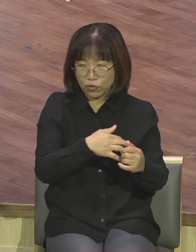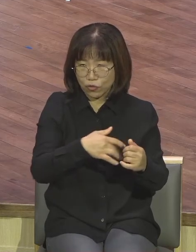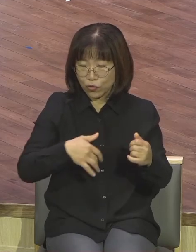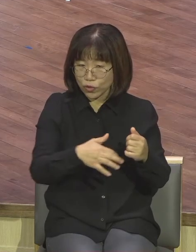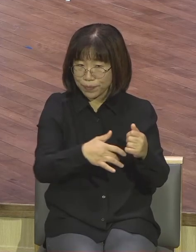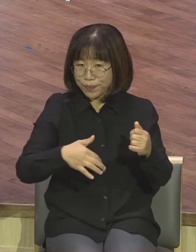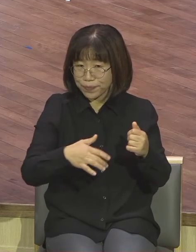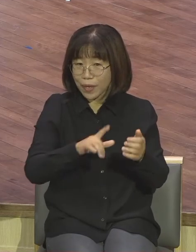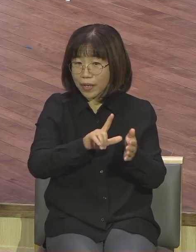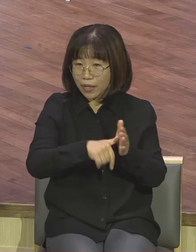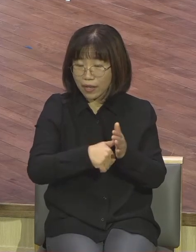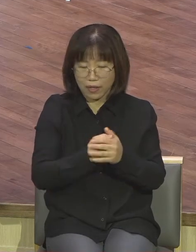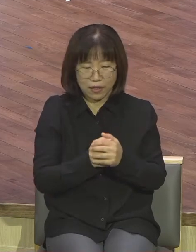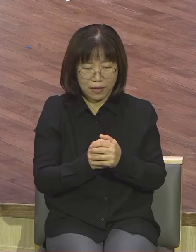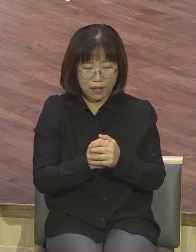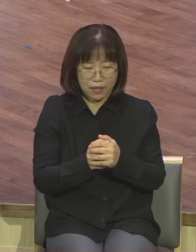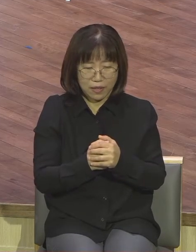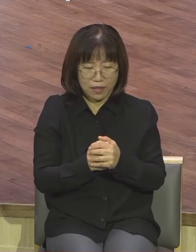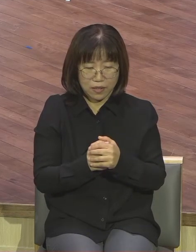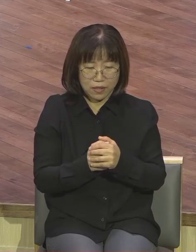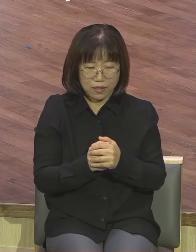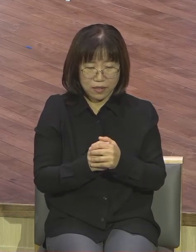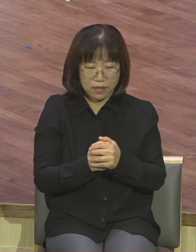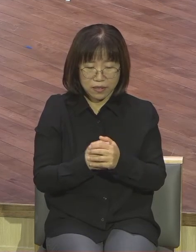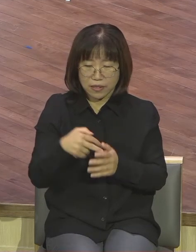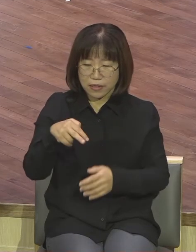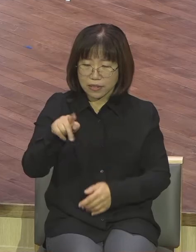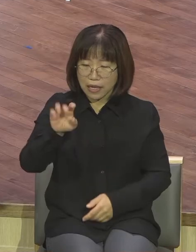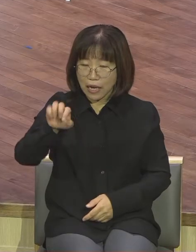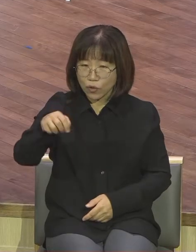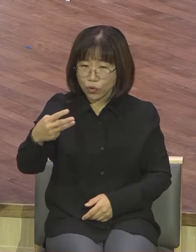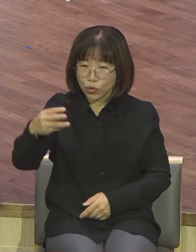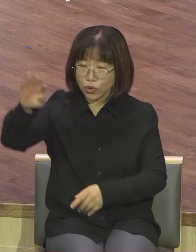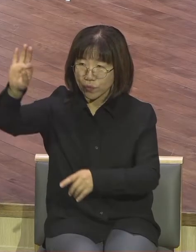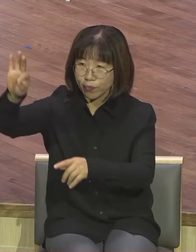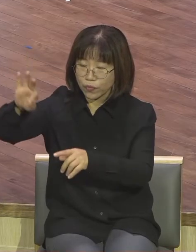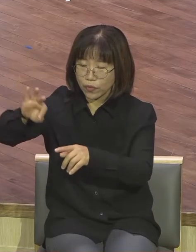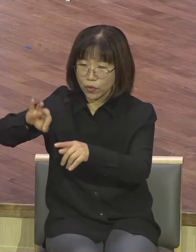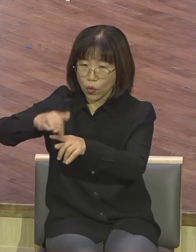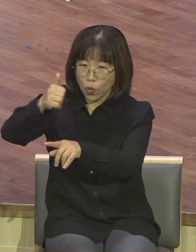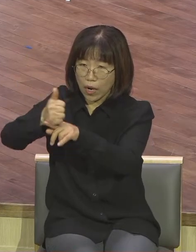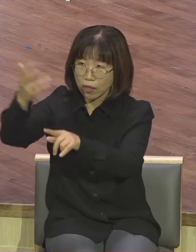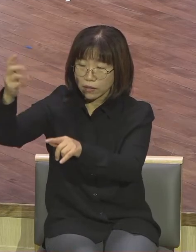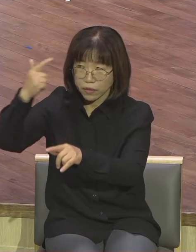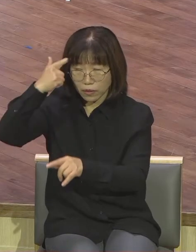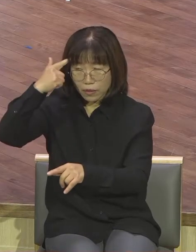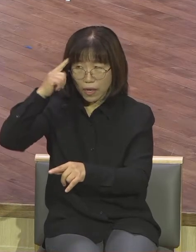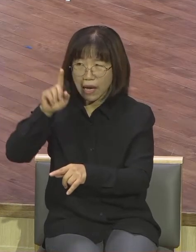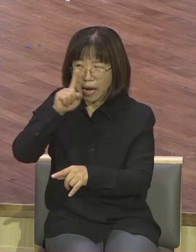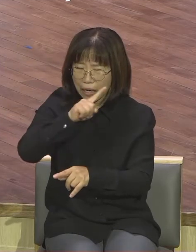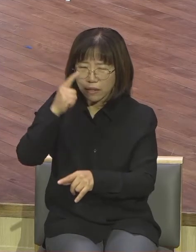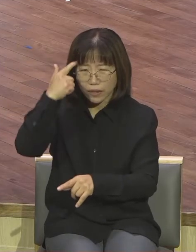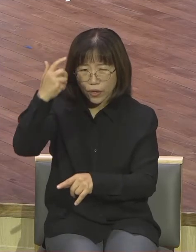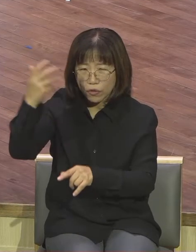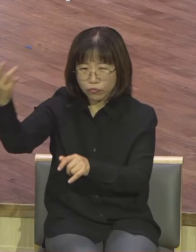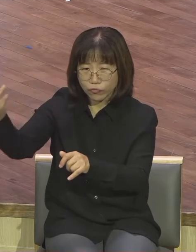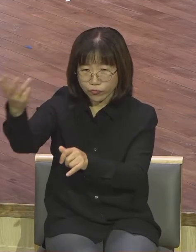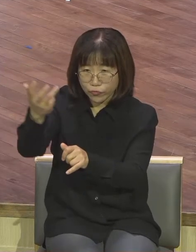탈 때 사울에게 들렸던 악령이 그에 떠나갑니다 악령이 떠나갑니다 단순히